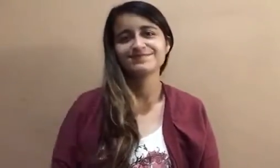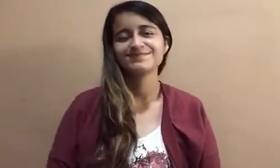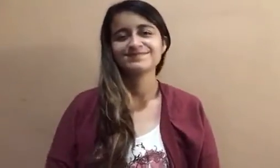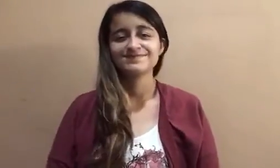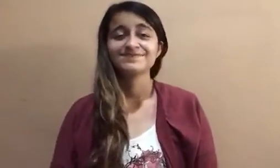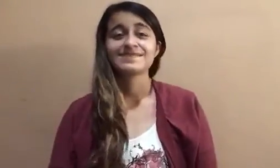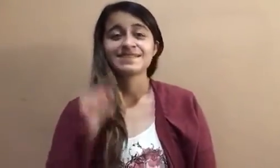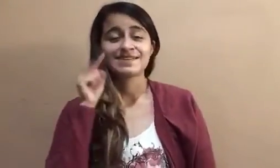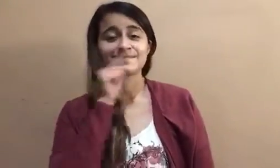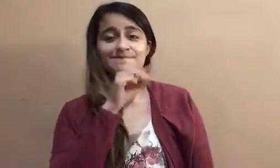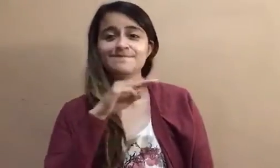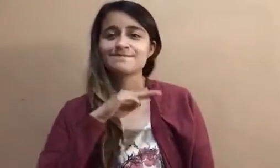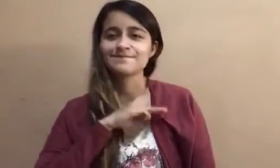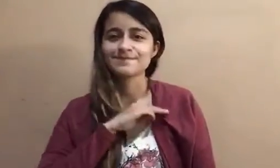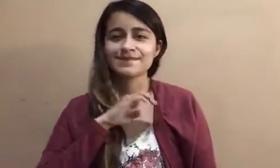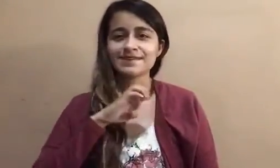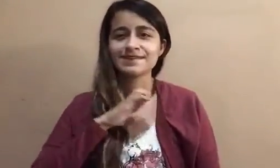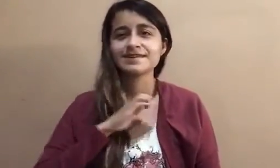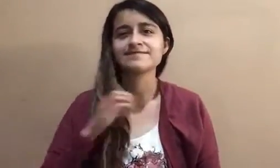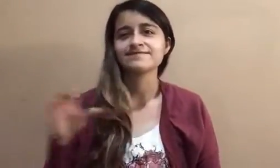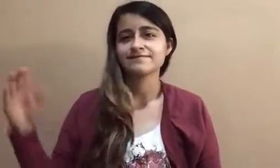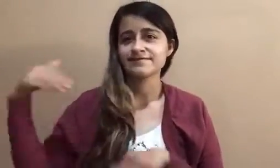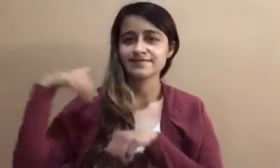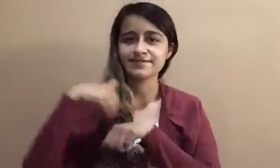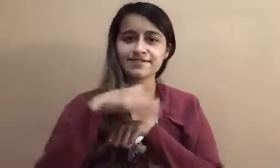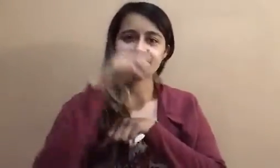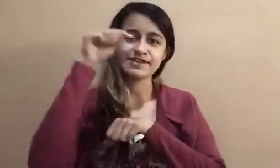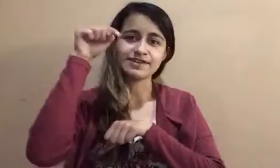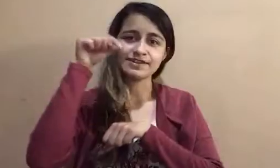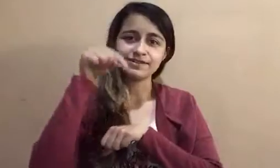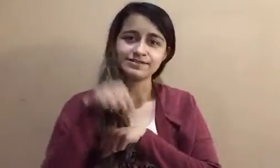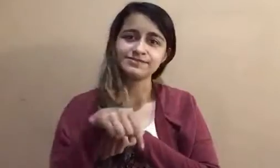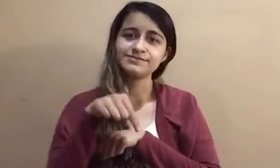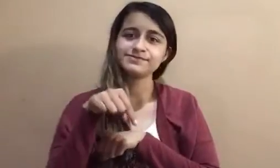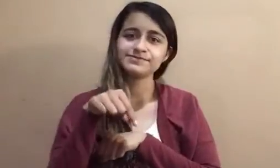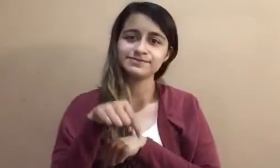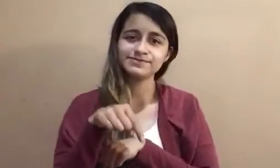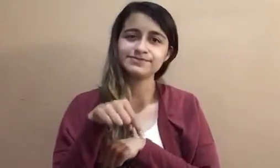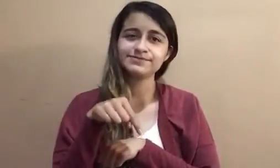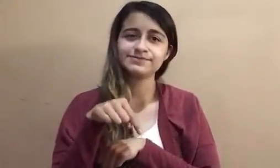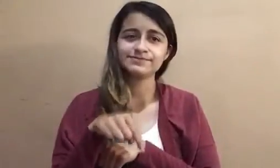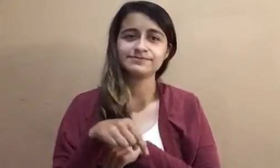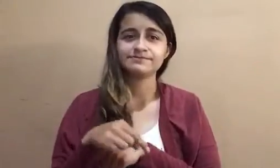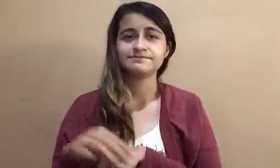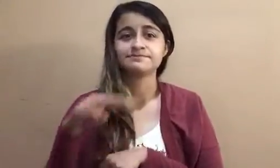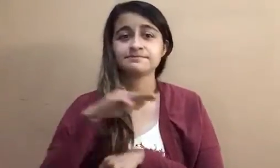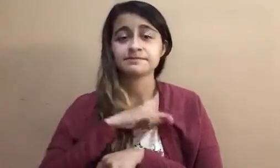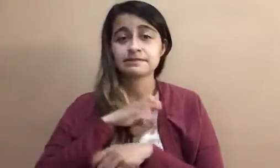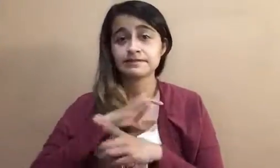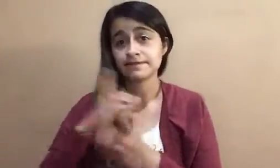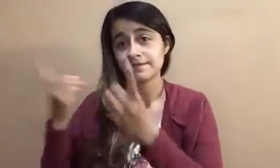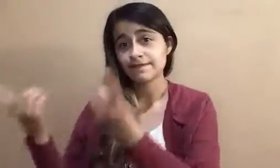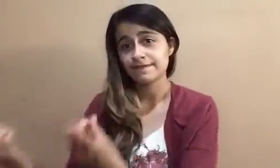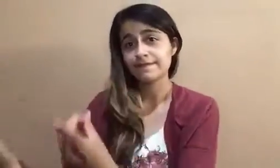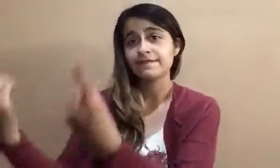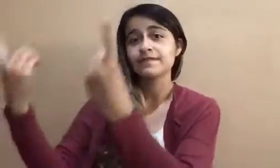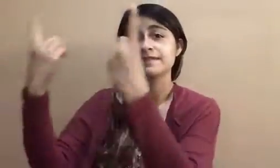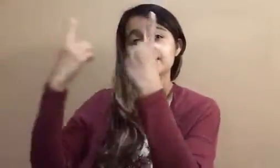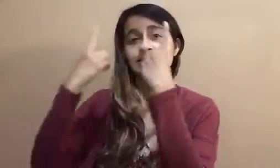limpio aquí. Me ha dado un